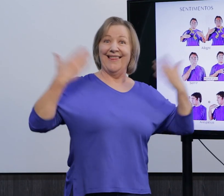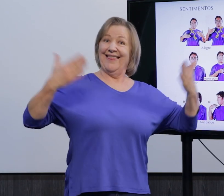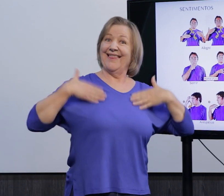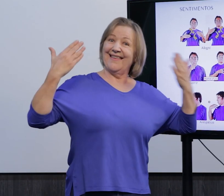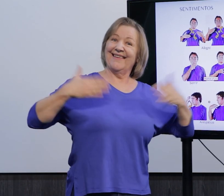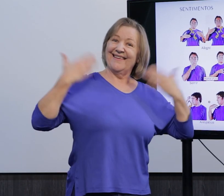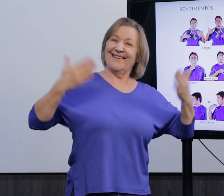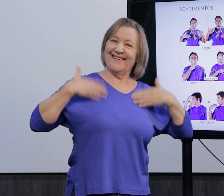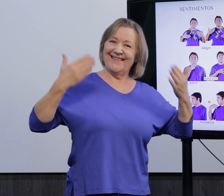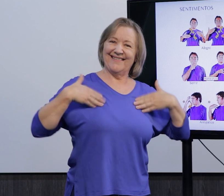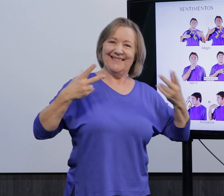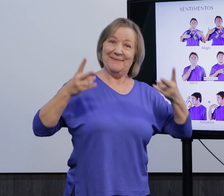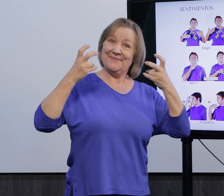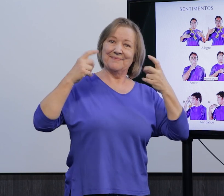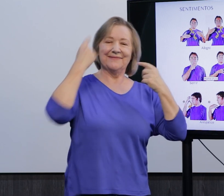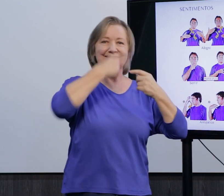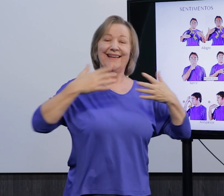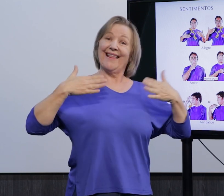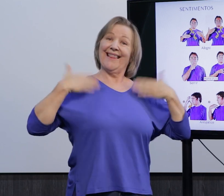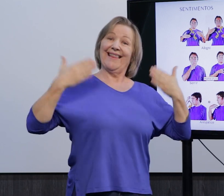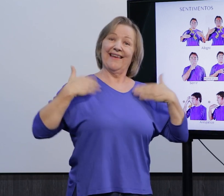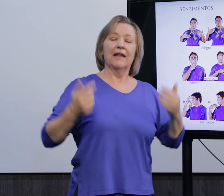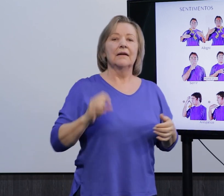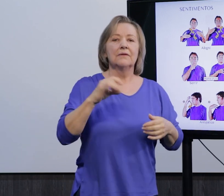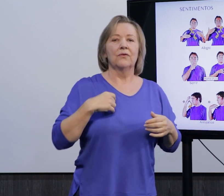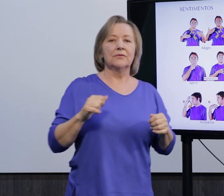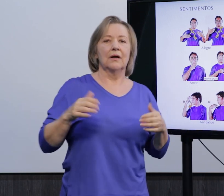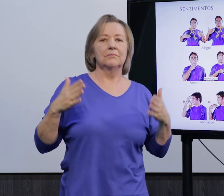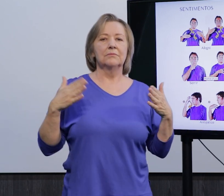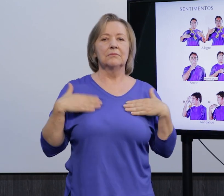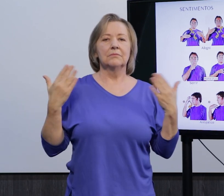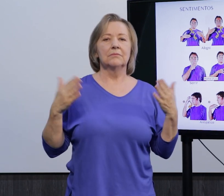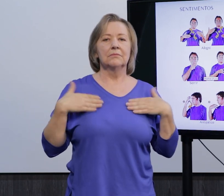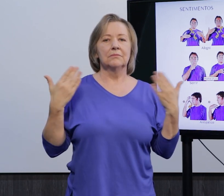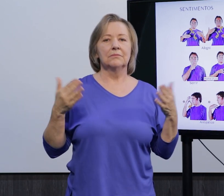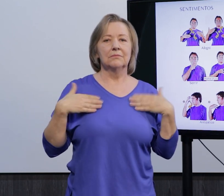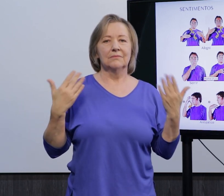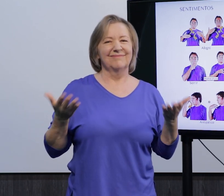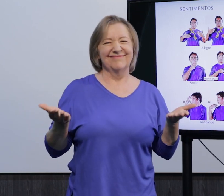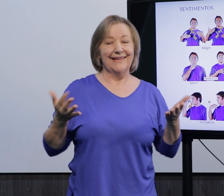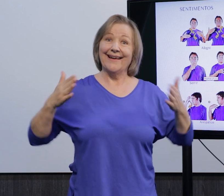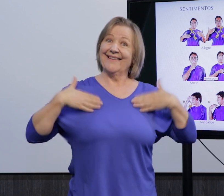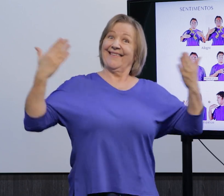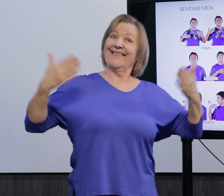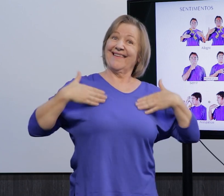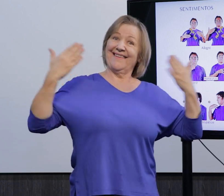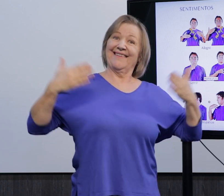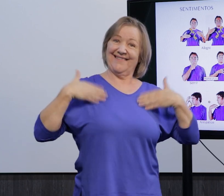Né, por exemplo, alegre. A gente percebe pela expressão, né, ai, tô alegre. Não, não combina, né, precisa ser